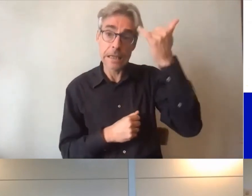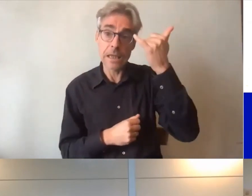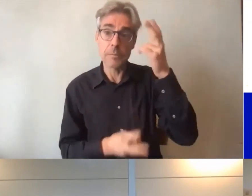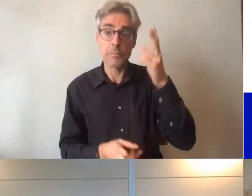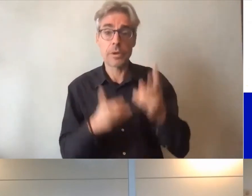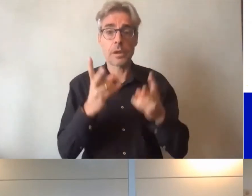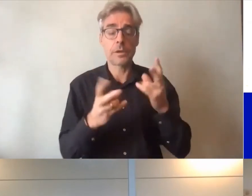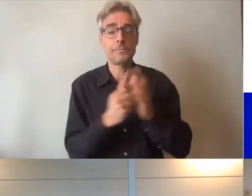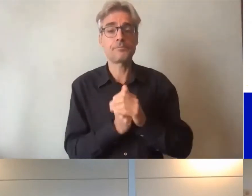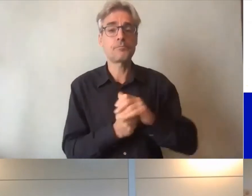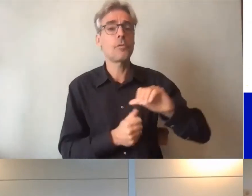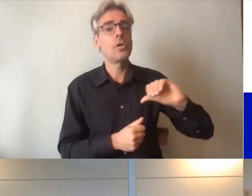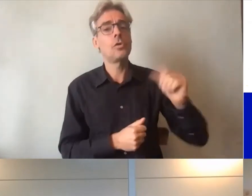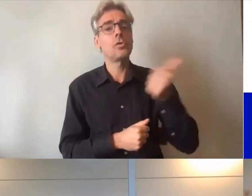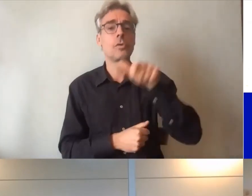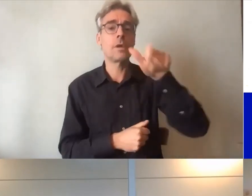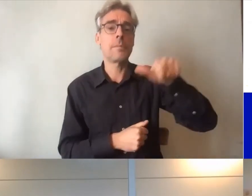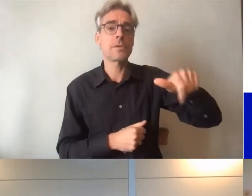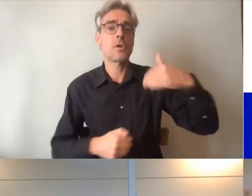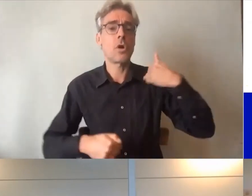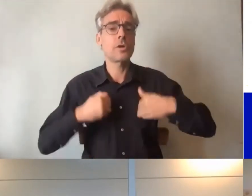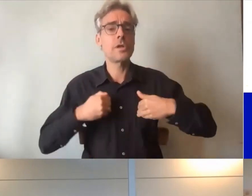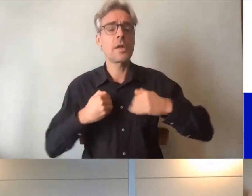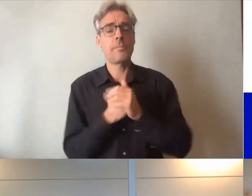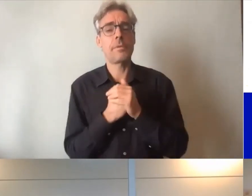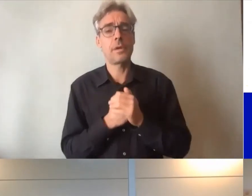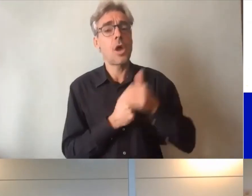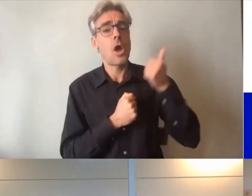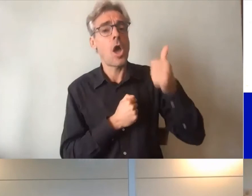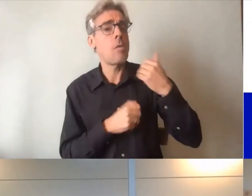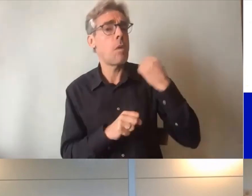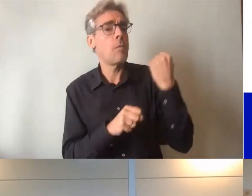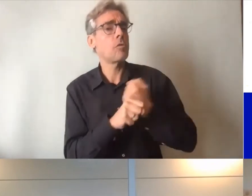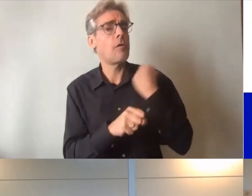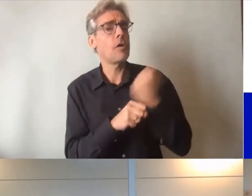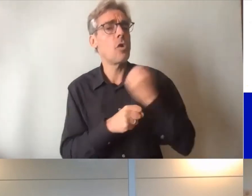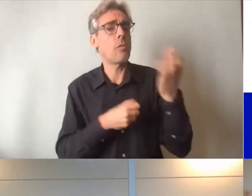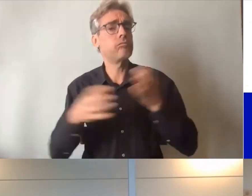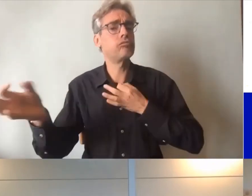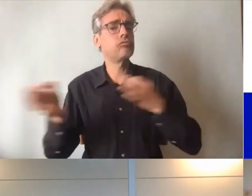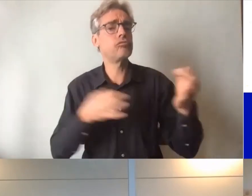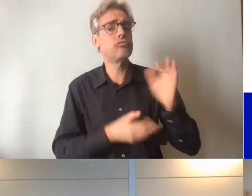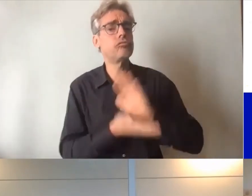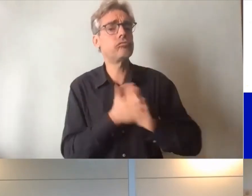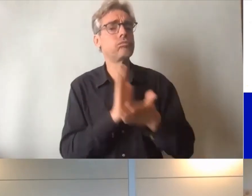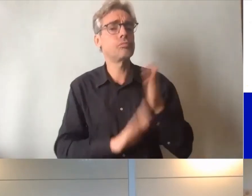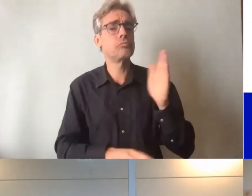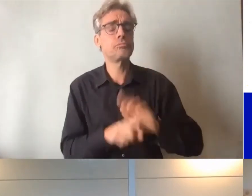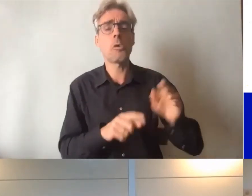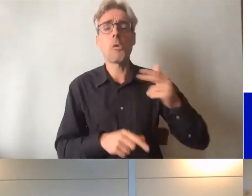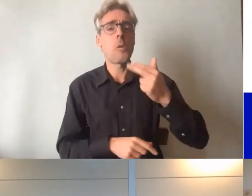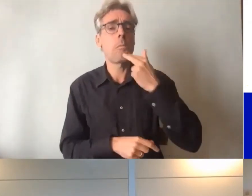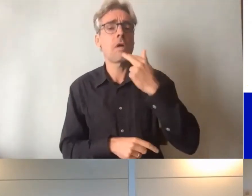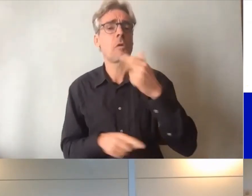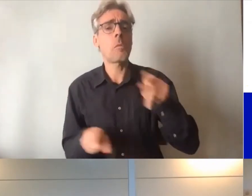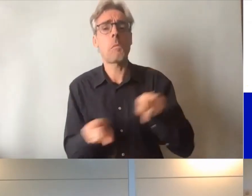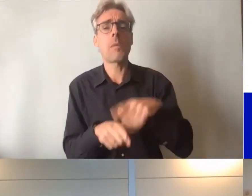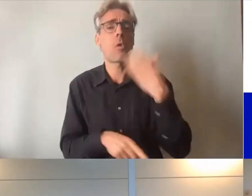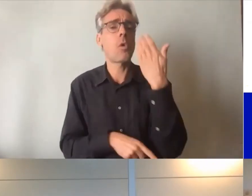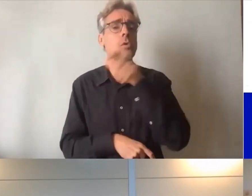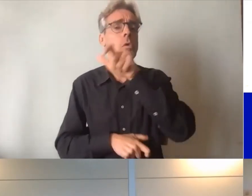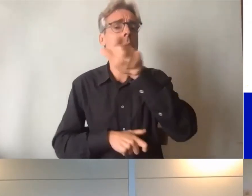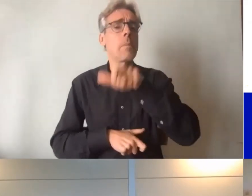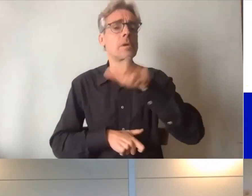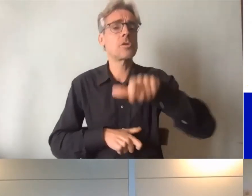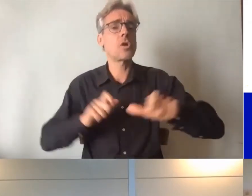toutes les personnes handicapées seraient des travailleuses et des travailleurs aussi performant que toutes les autres travailleuses et des